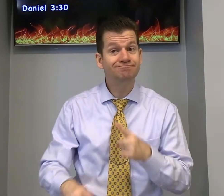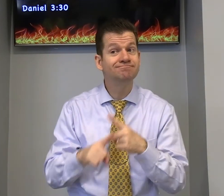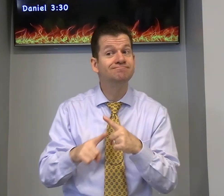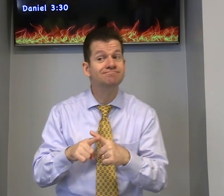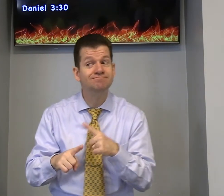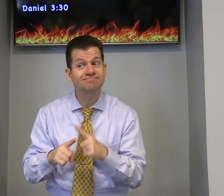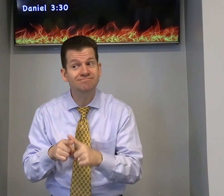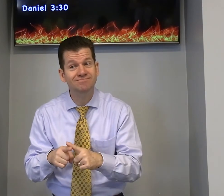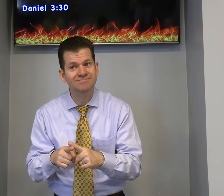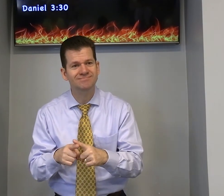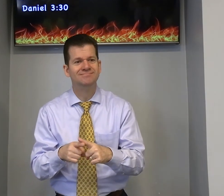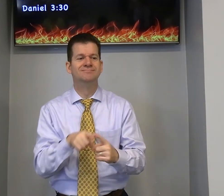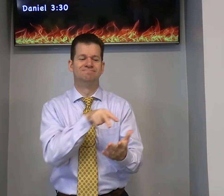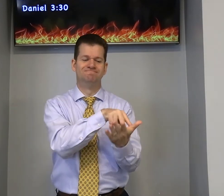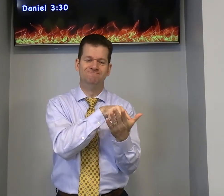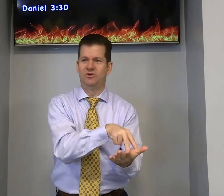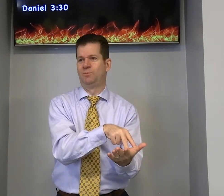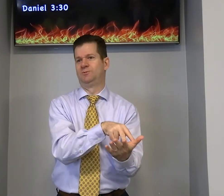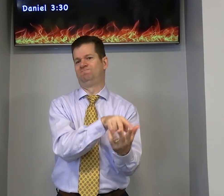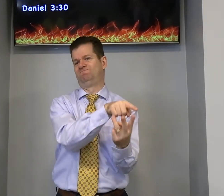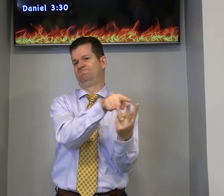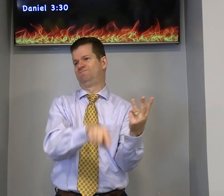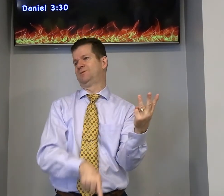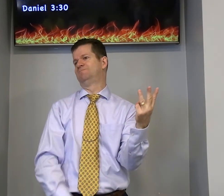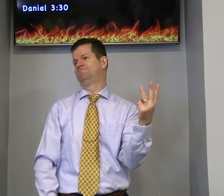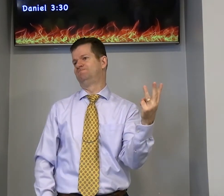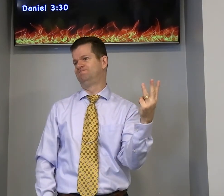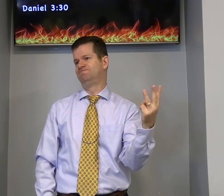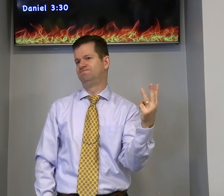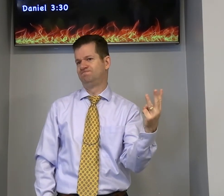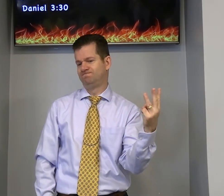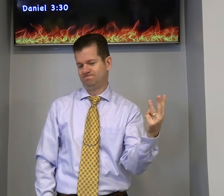por que eles ficaram firmes esses três